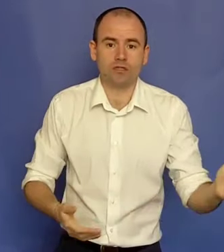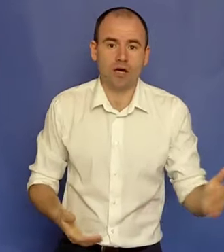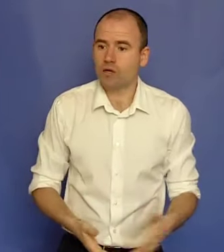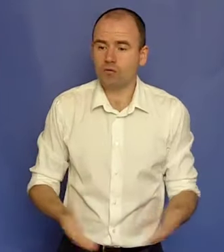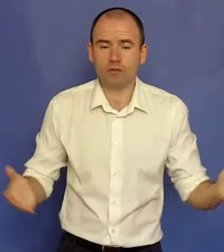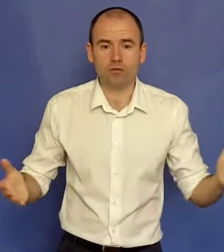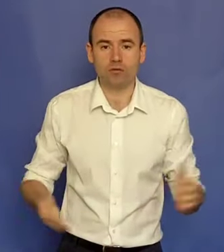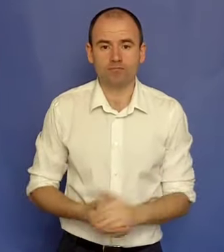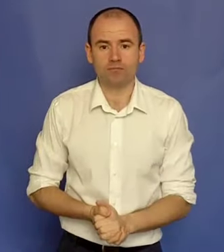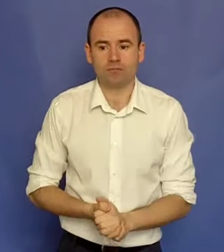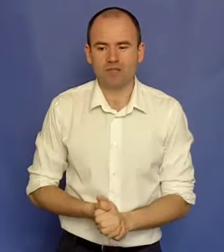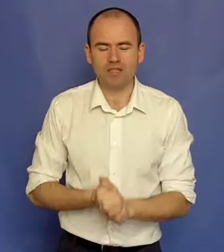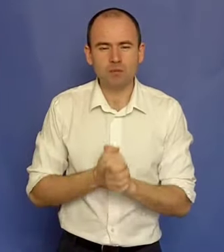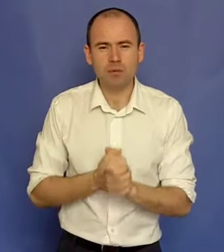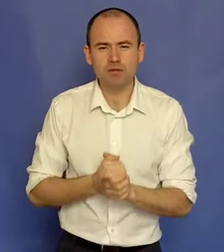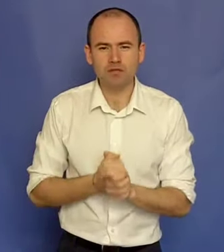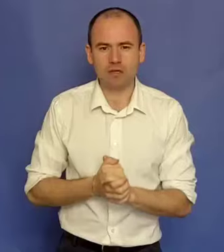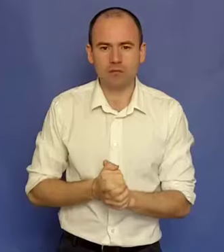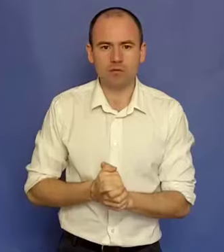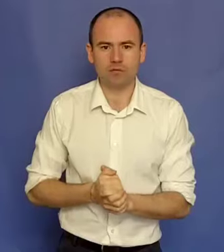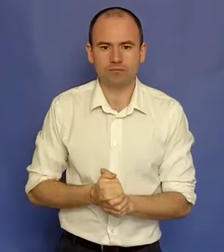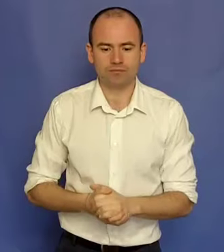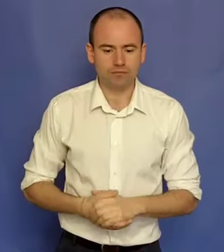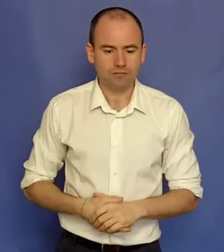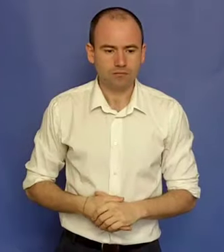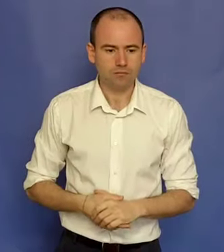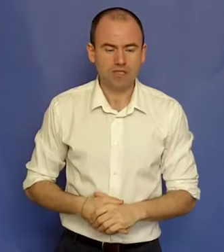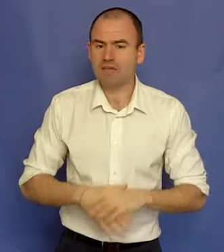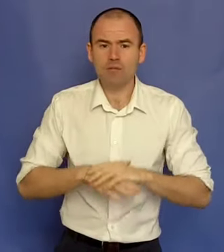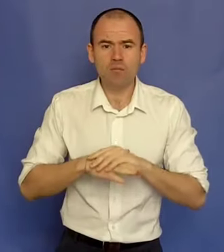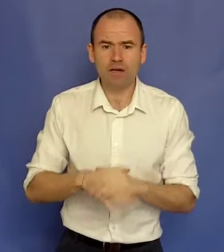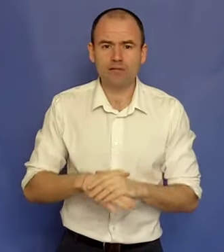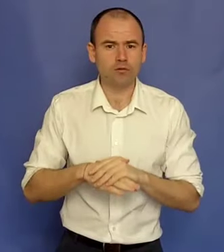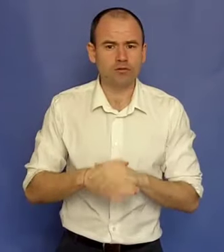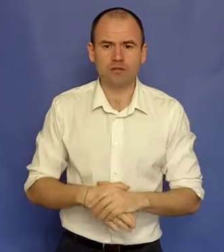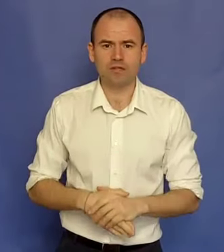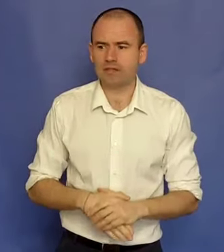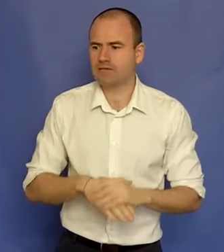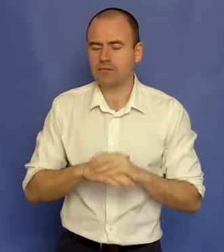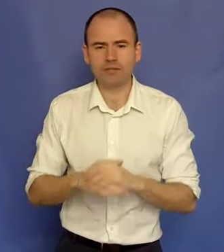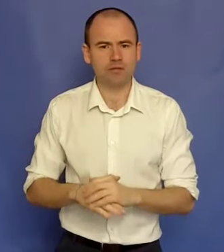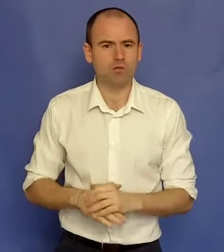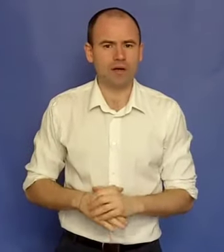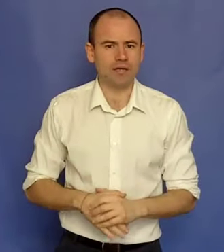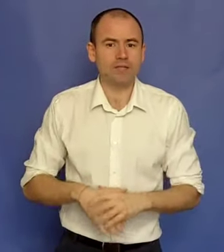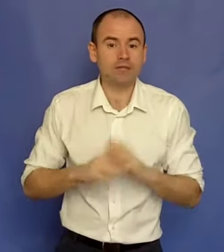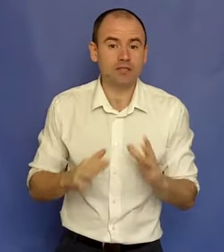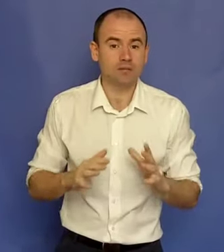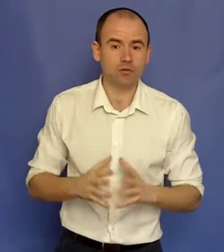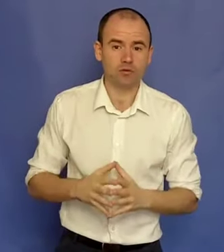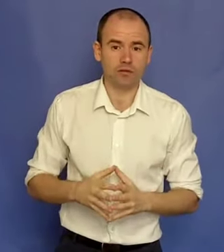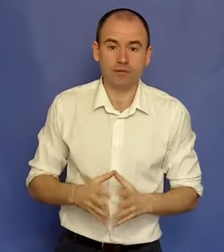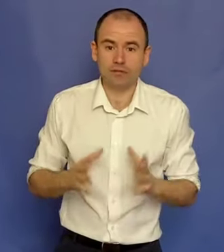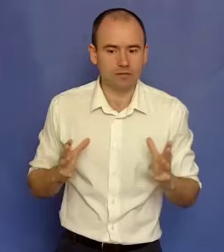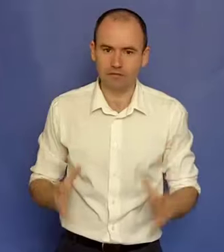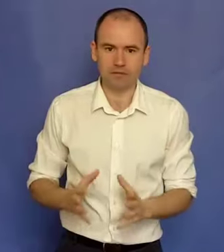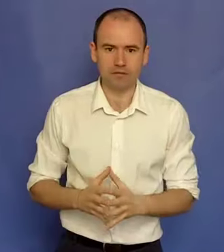treci anul, salut. Era cel mai mare vis al meu. N-aveam un bani,-aveam o sursă de venit, n-aveam prieteni cu bani,-aveam cine să mă ajute, n-aveam ce să vând.